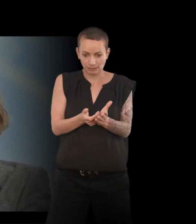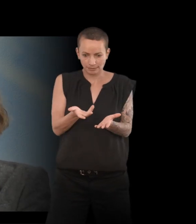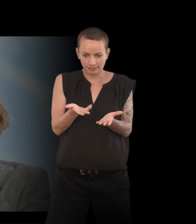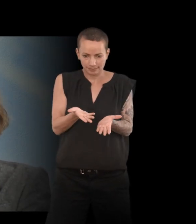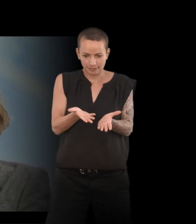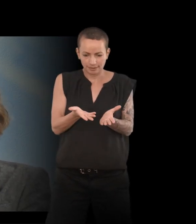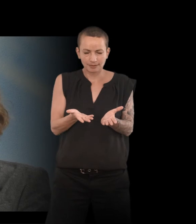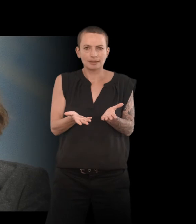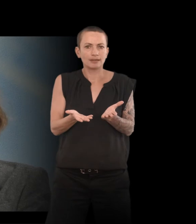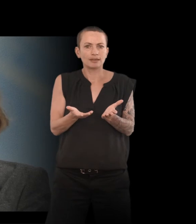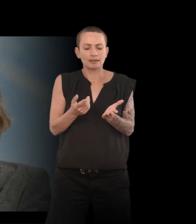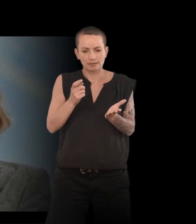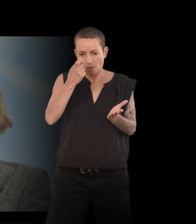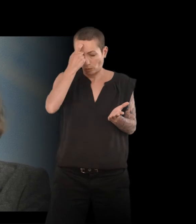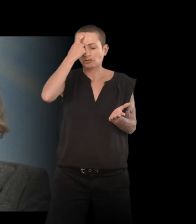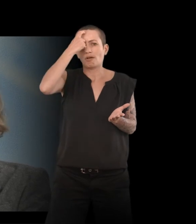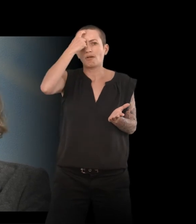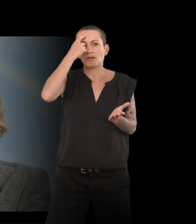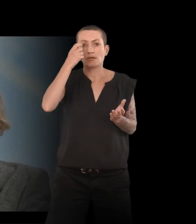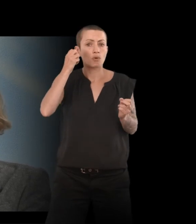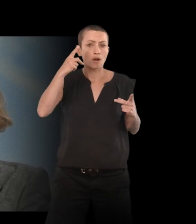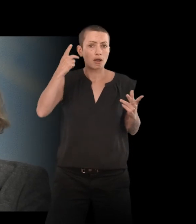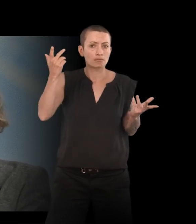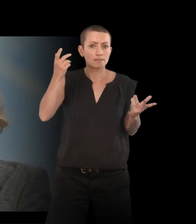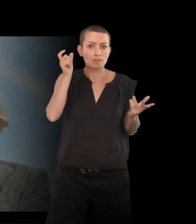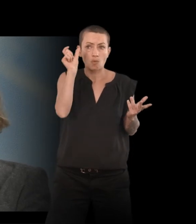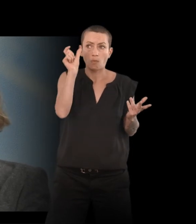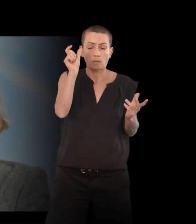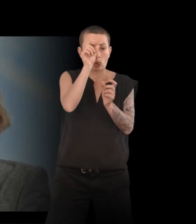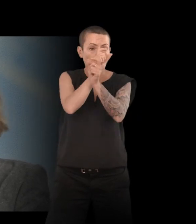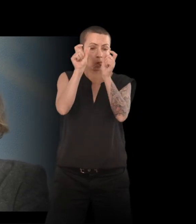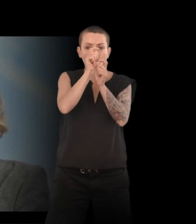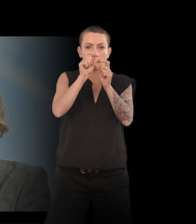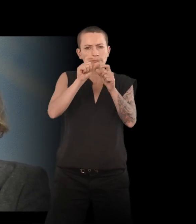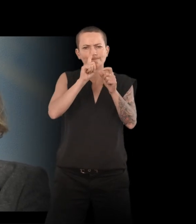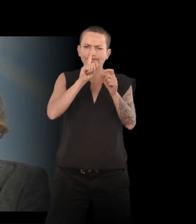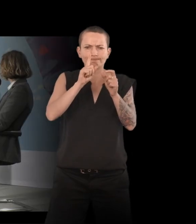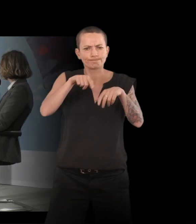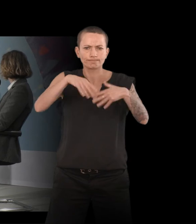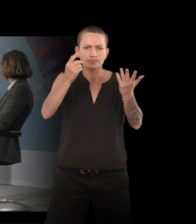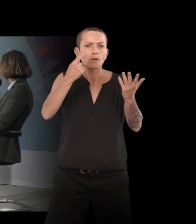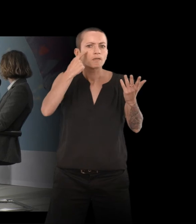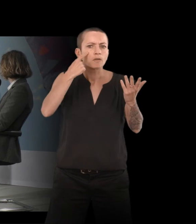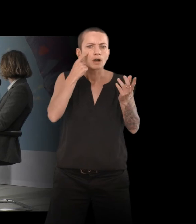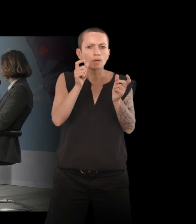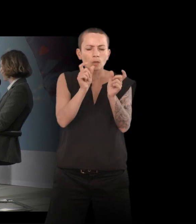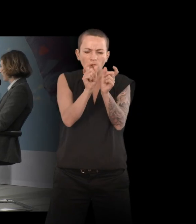conscient,'est-à-dire que puisque c'était comme ça, j'allais encore plus déformer et voir ce que cette déformation me disait.